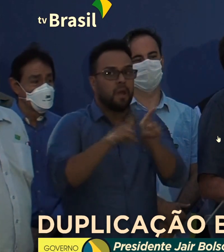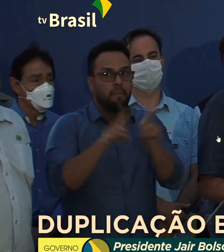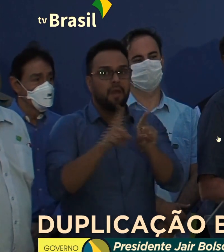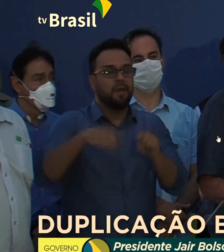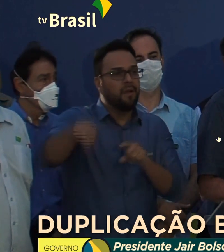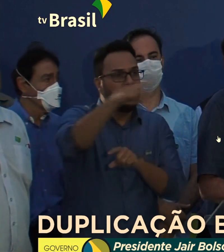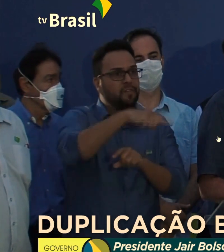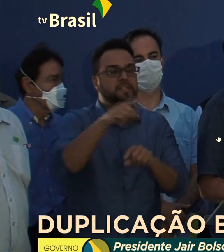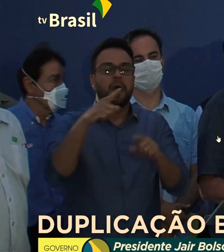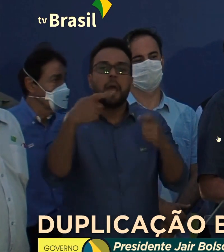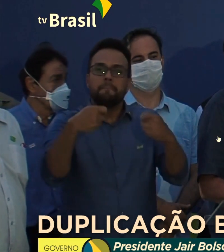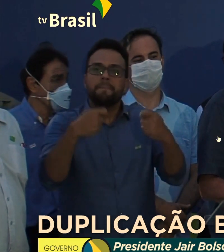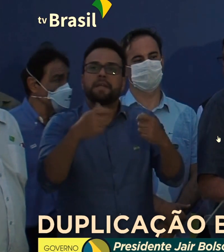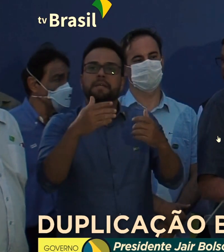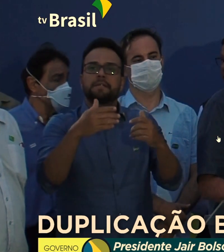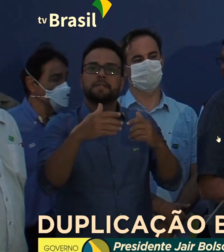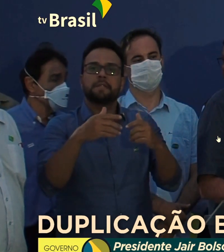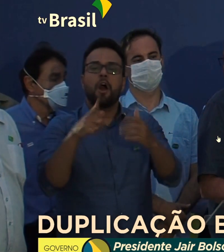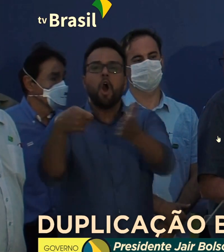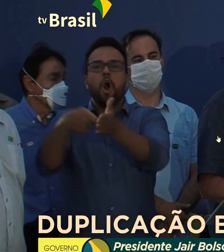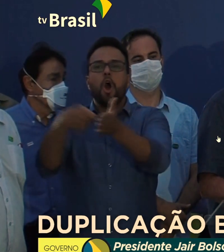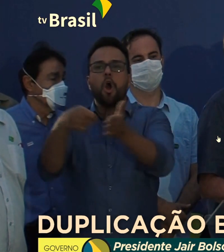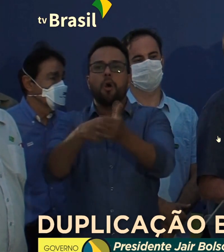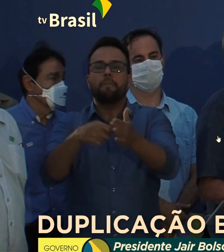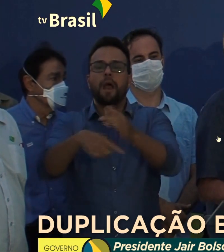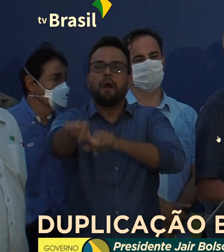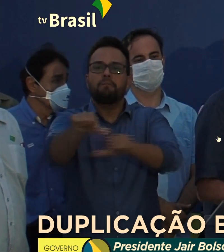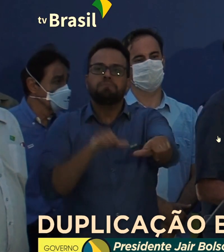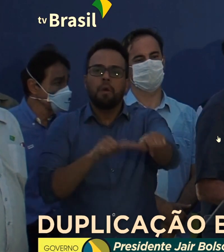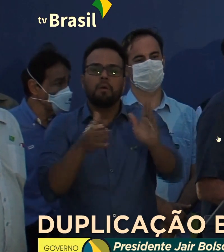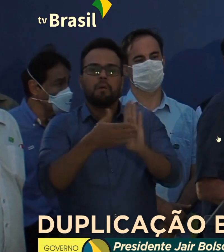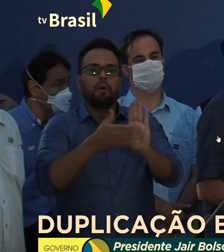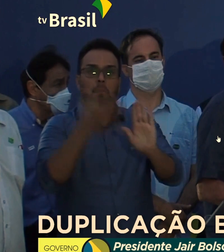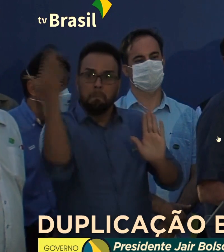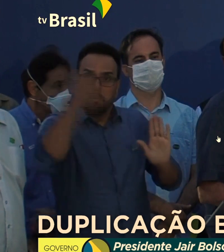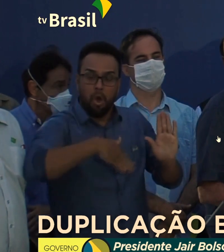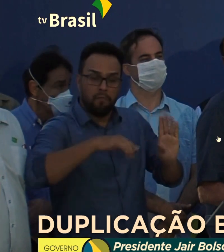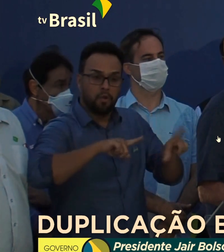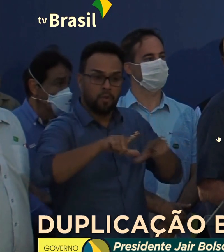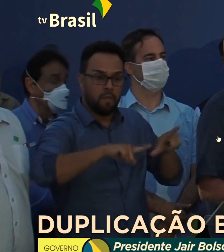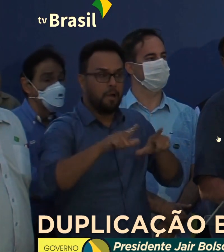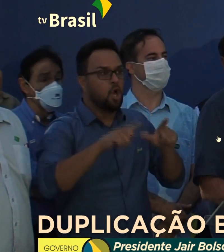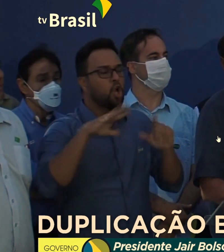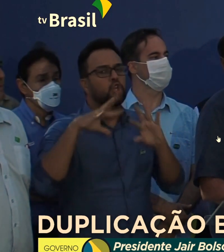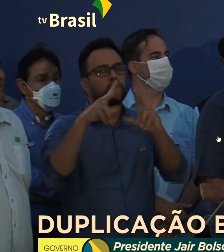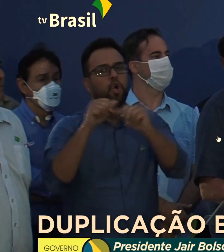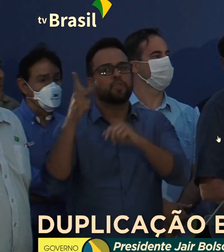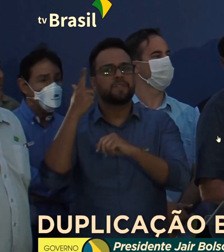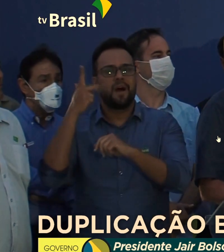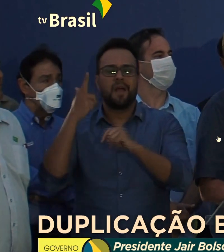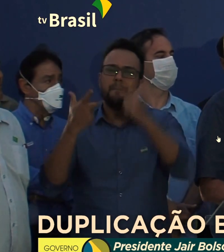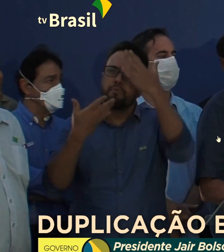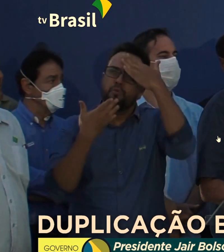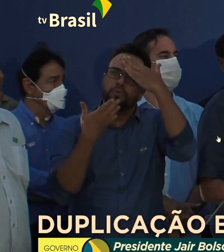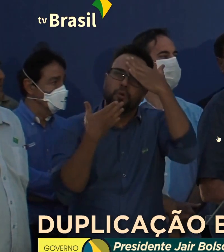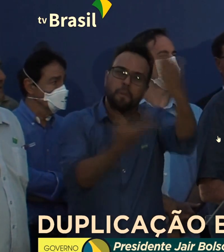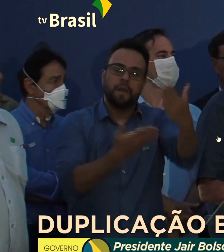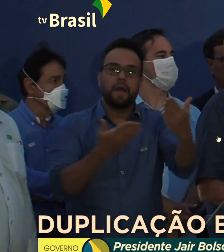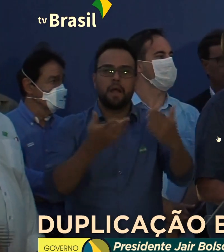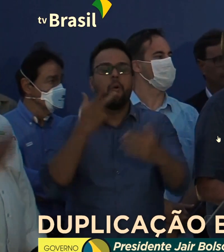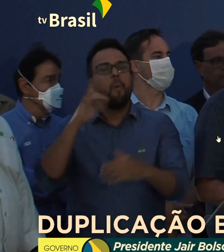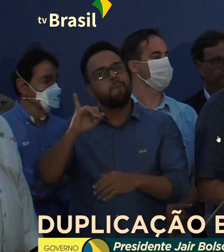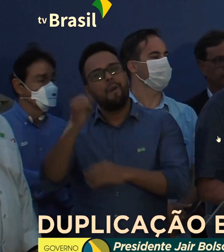que têm que ter a contraprestação desse serviço. Então, a todos do Ceará, mais uma vez, muito obrigado pela